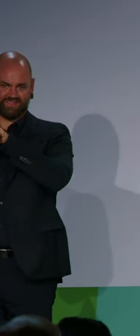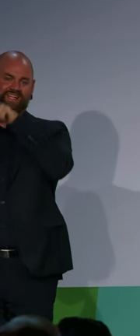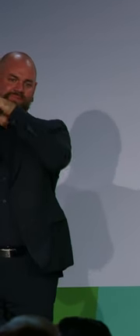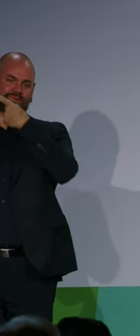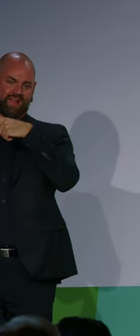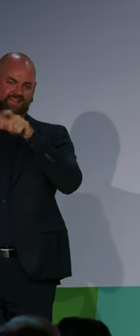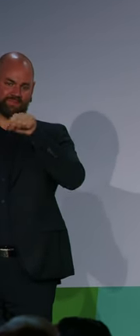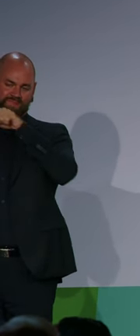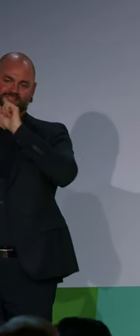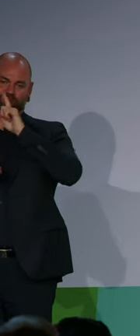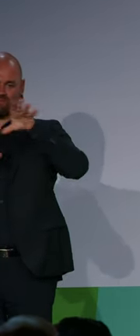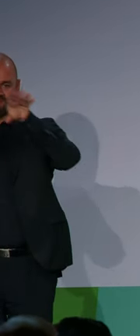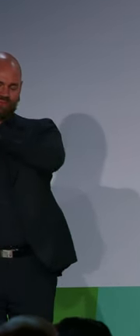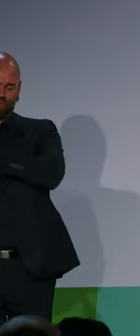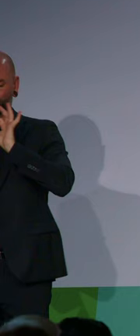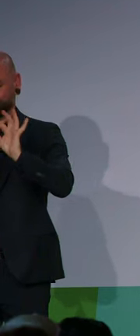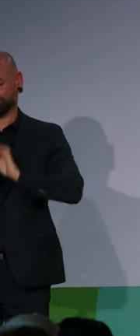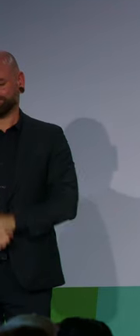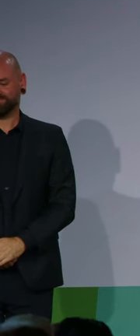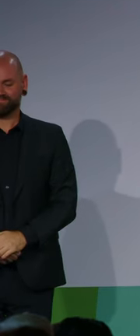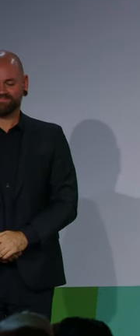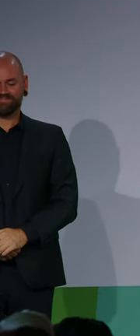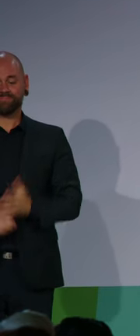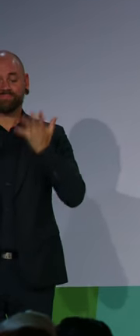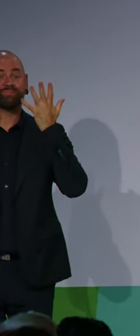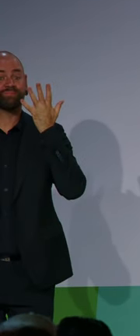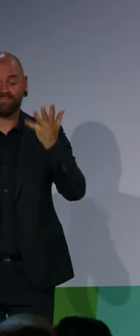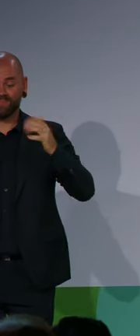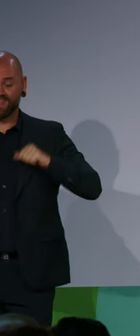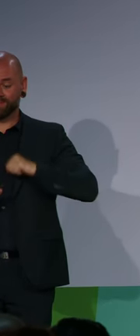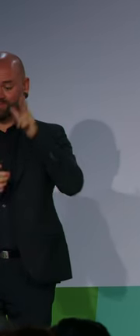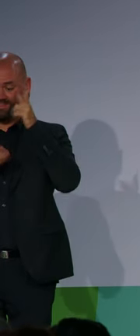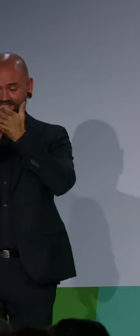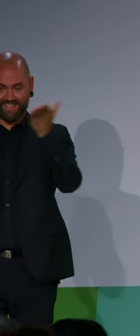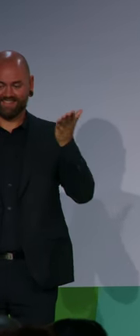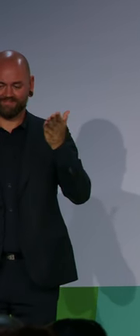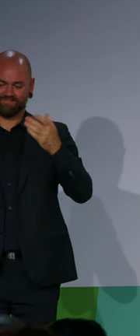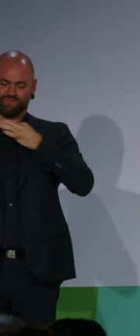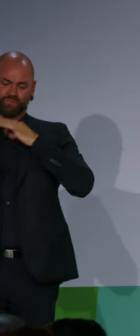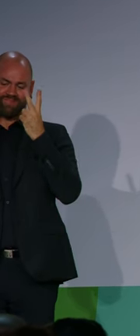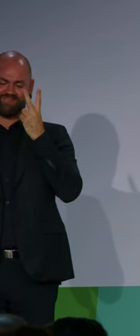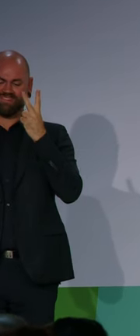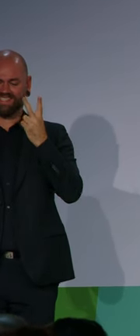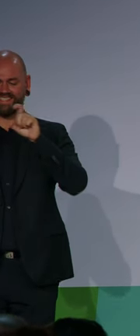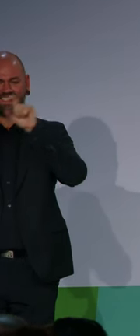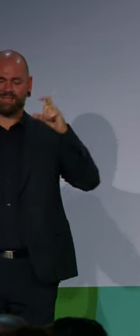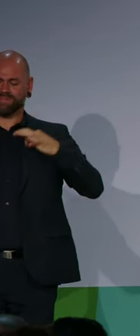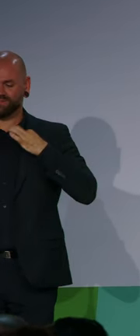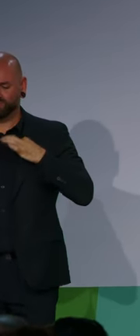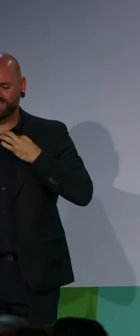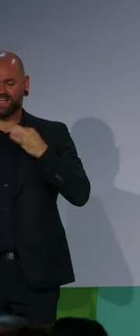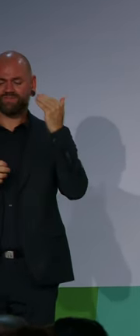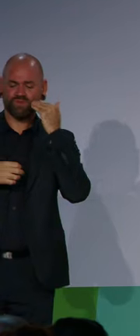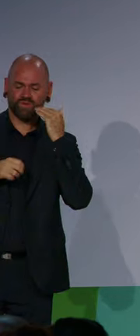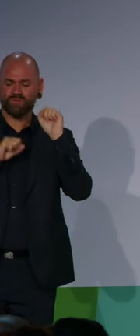Mobilität geht, sondern Teilhabe geht, es geht um alle Lebensbereiche. Es geht wirklich um jeden Bereich, unter anderem auch um Kunst und